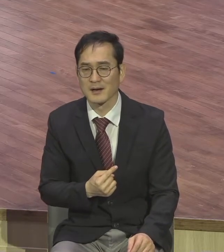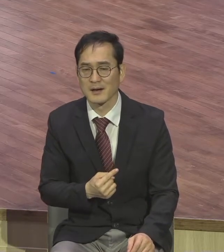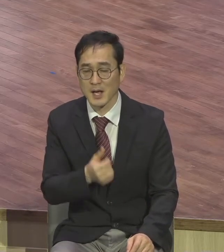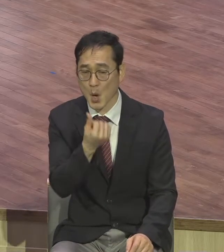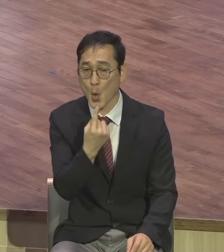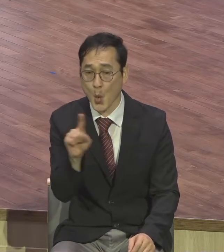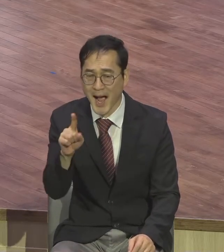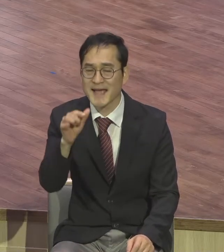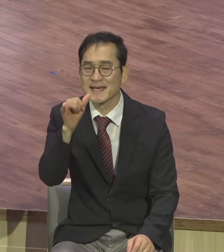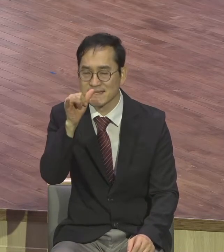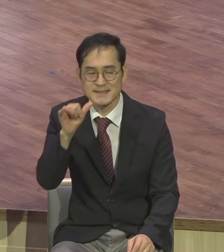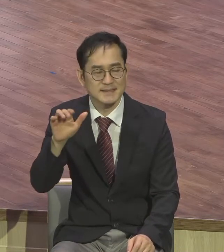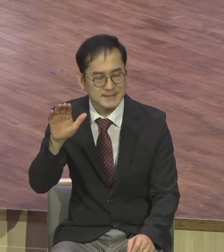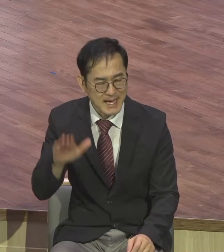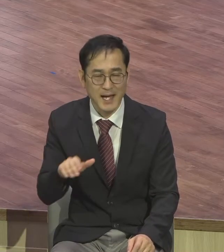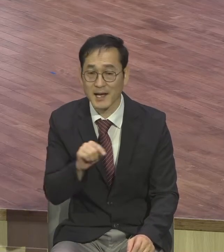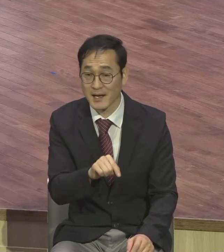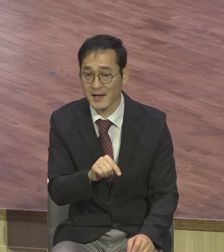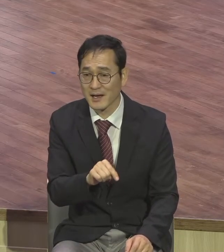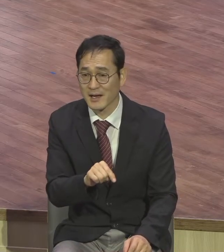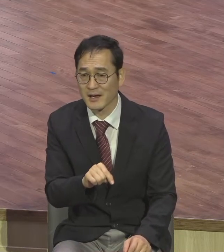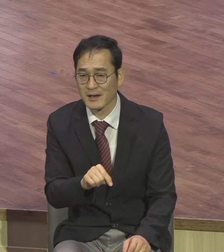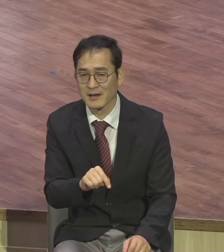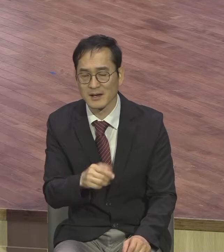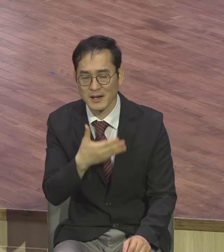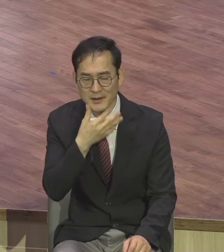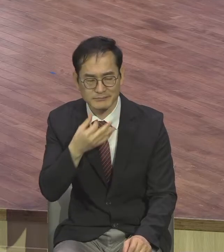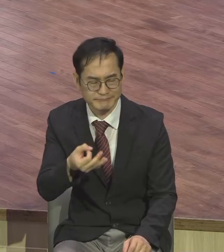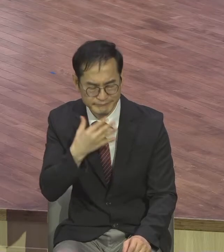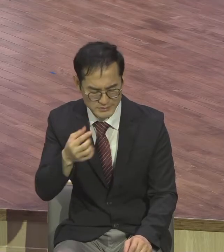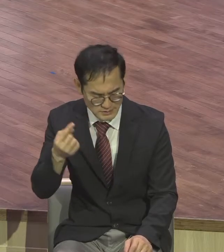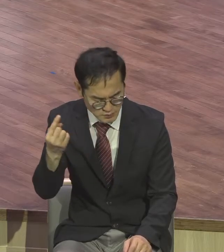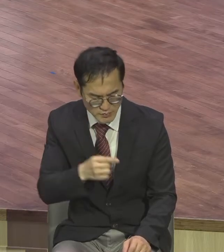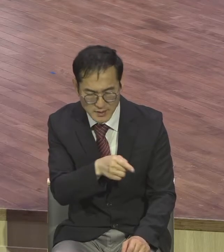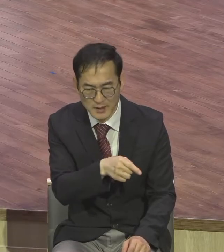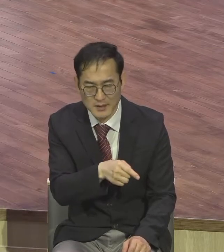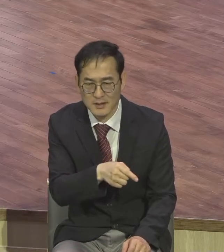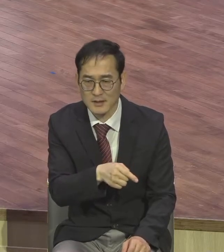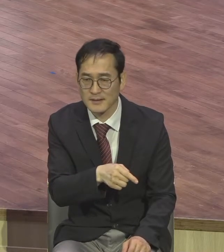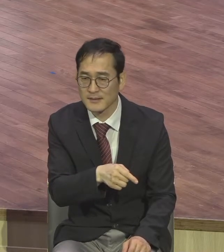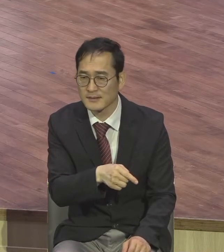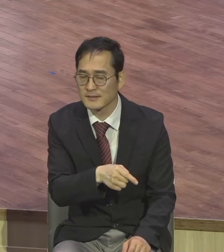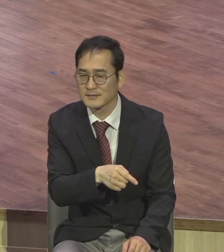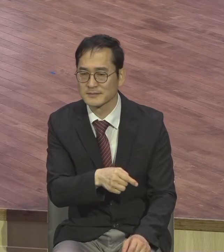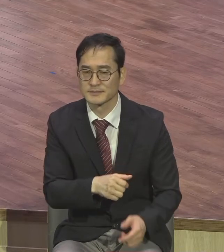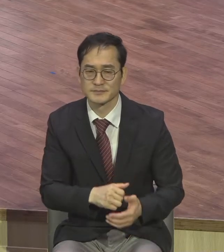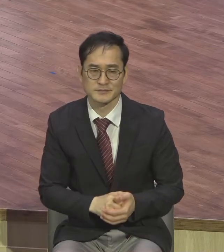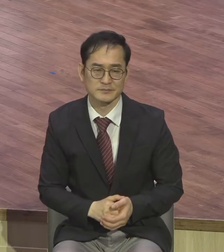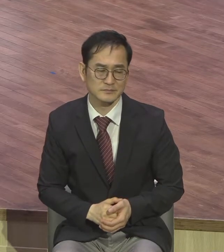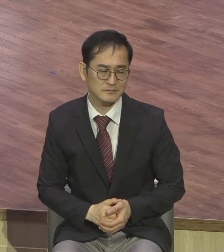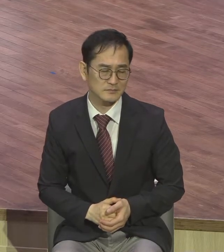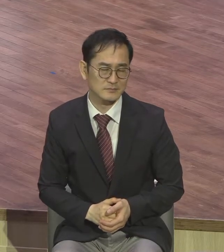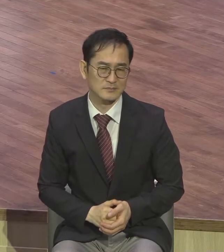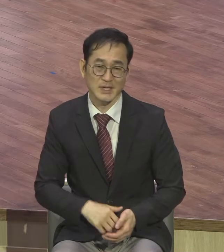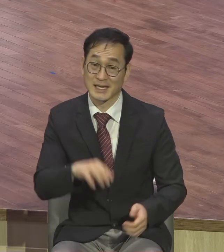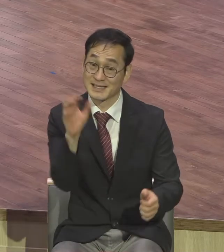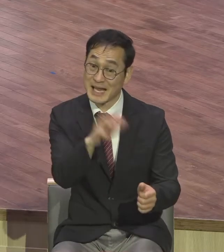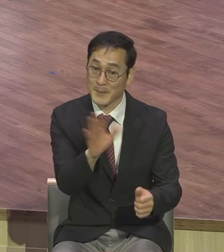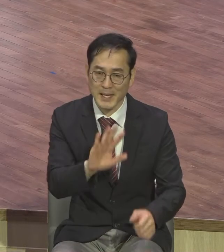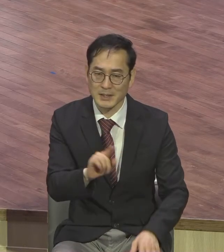책망이란 말 정도가 아니요 화 있을진저 이 말은 그냥 책망 아닙니다 저주입니다 저주